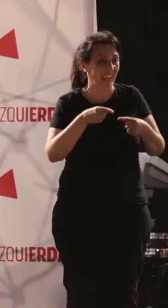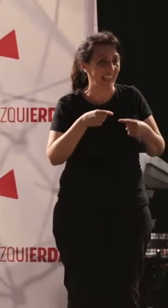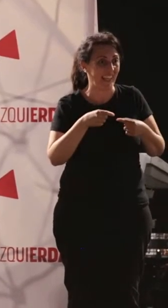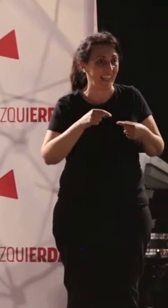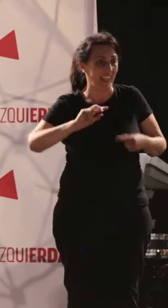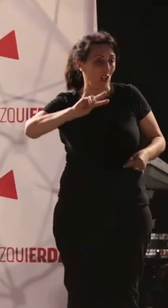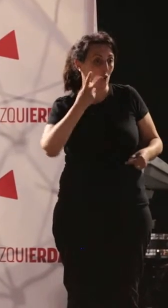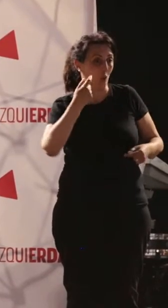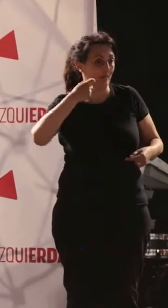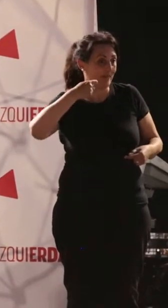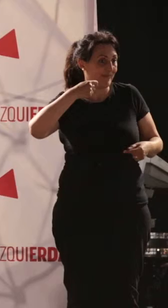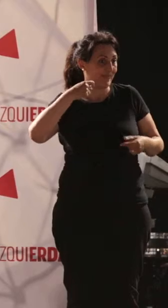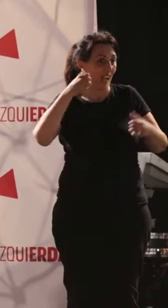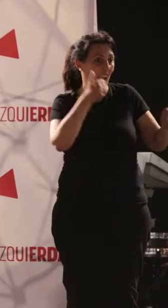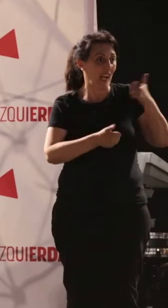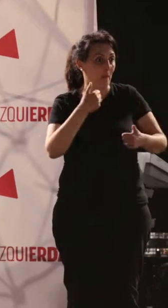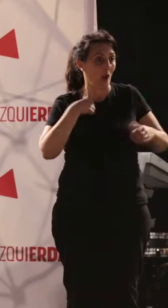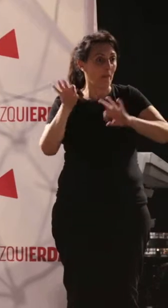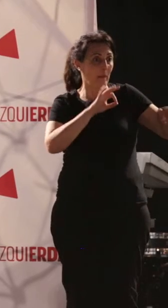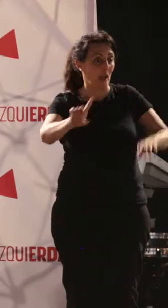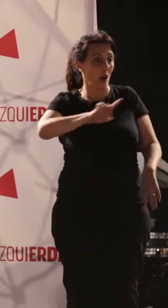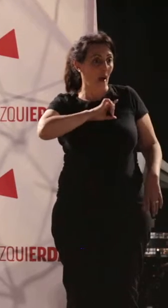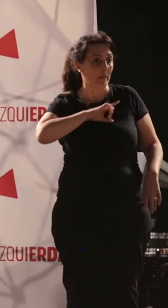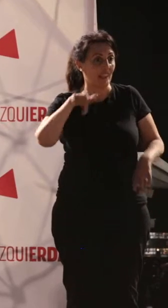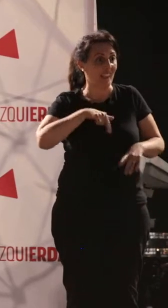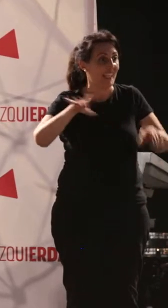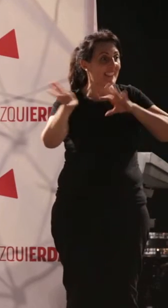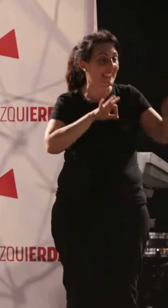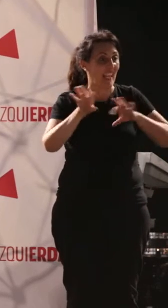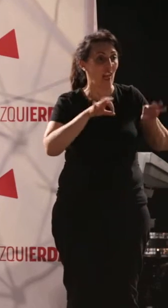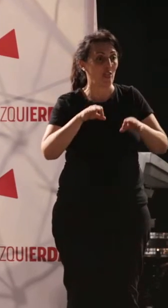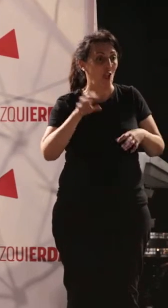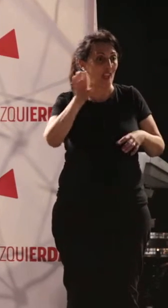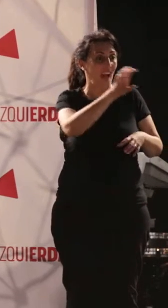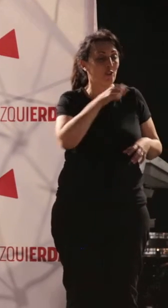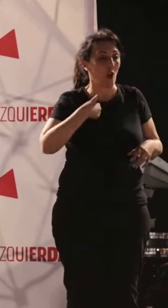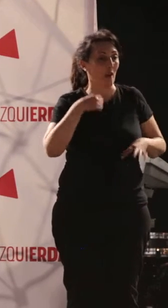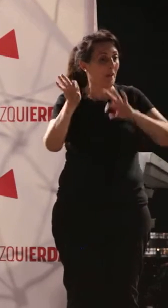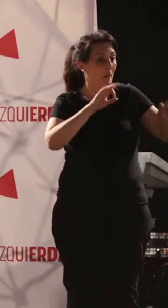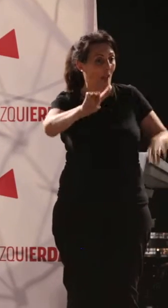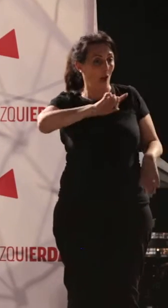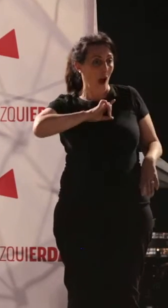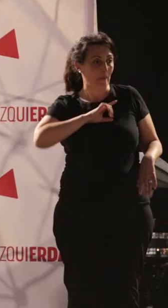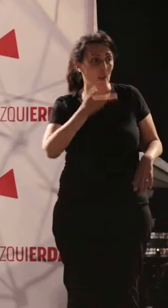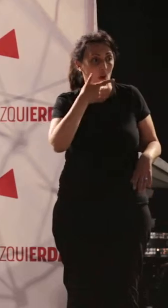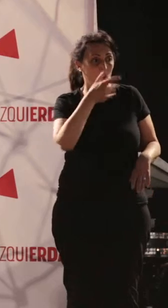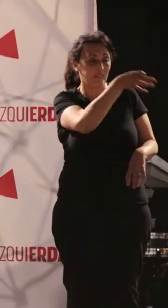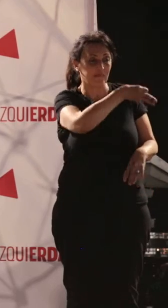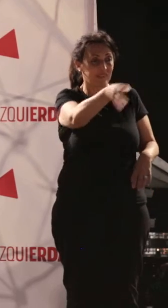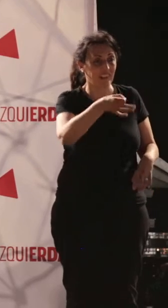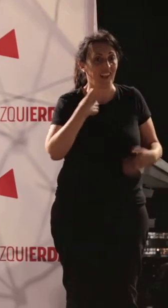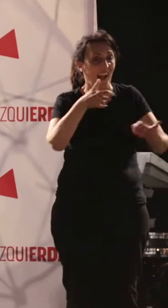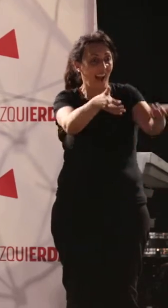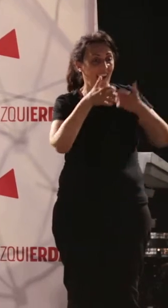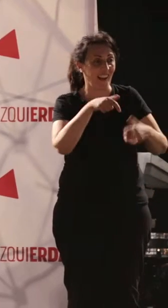para mí fue el que me preparó para los debates de la selección autonómica de hace cuatro años. Así que si algunos decían que lo había